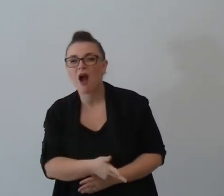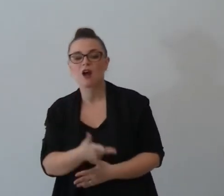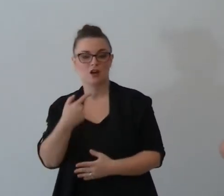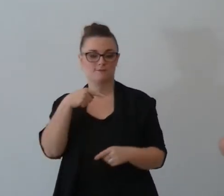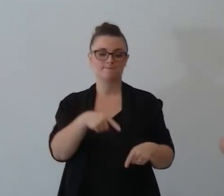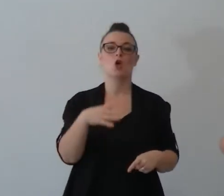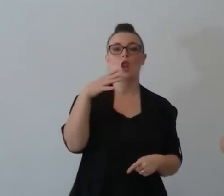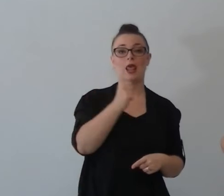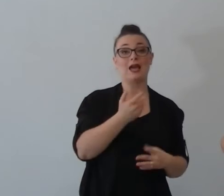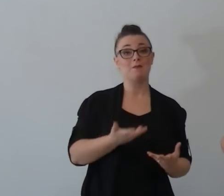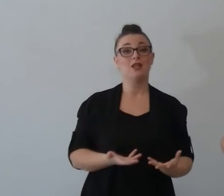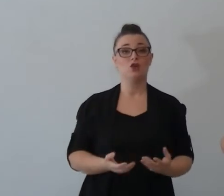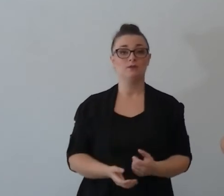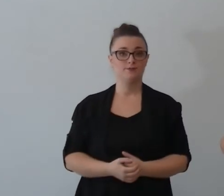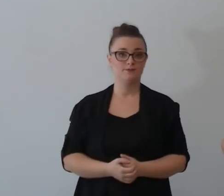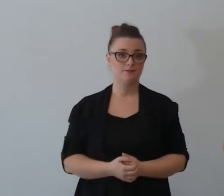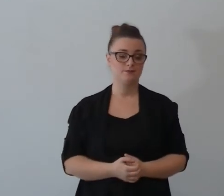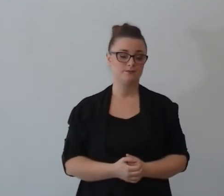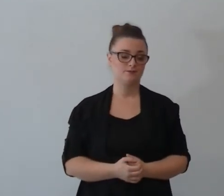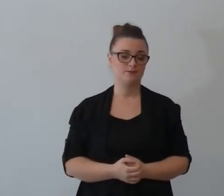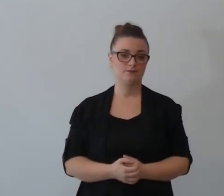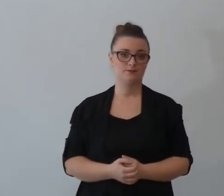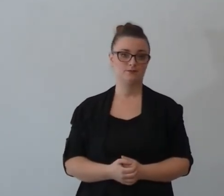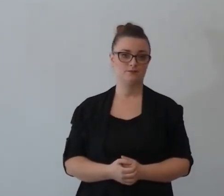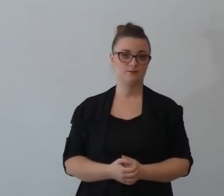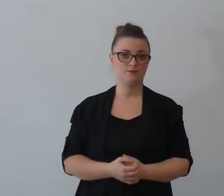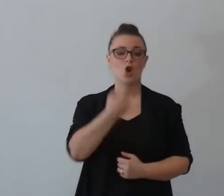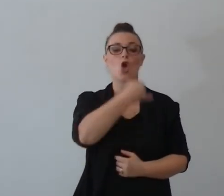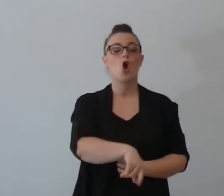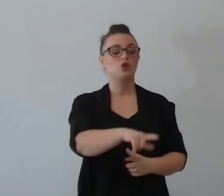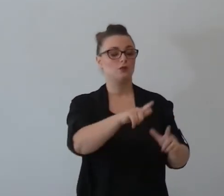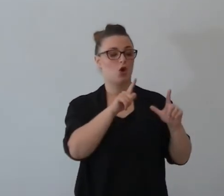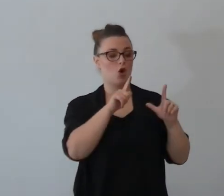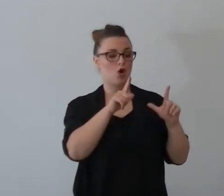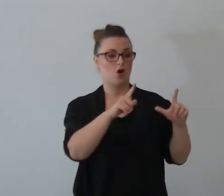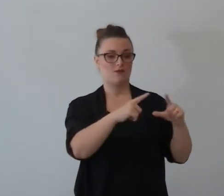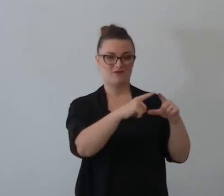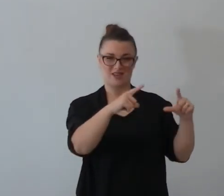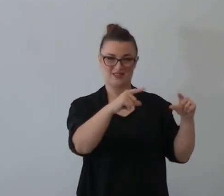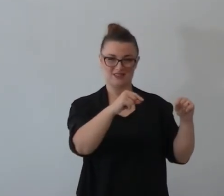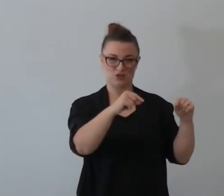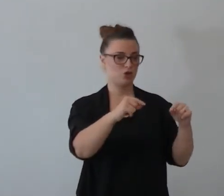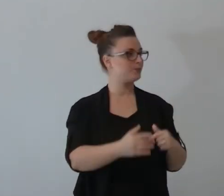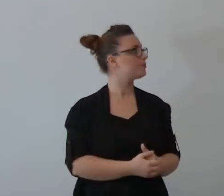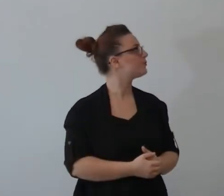benedizioni alle vite che ci stanno intorno mi dai l'attimo pezzetto per il finale